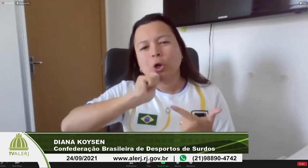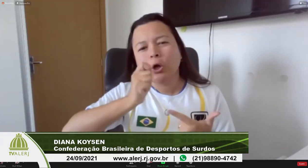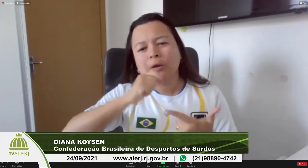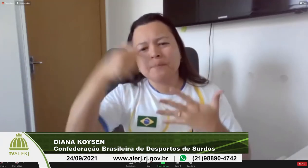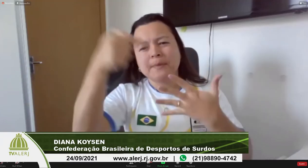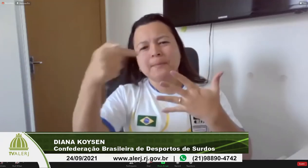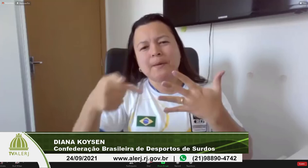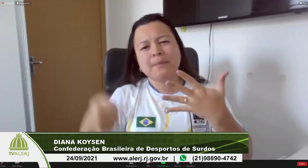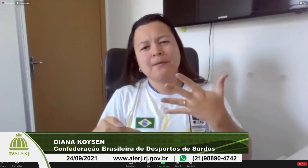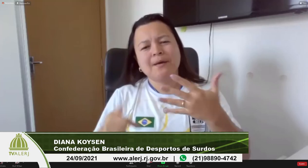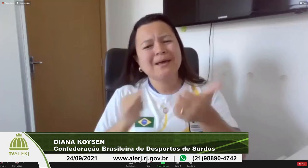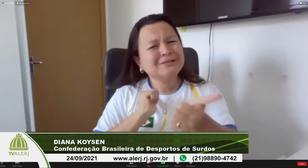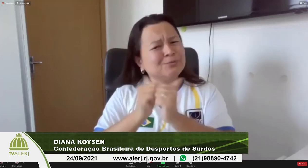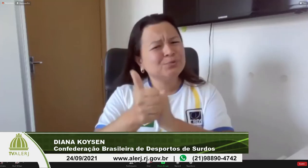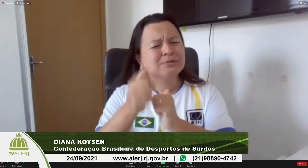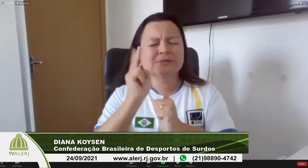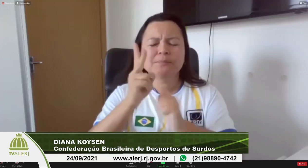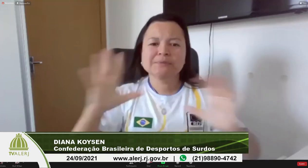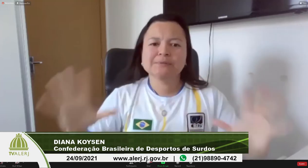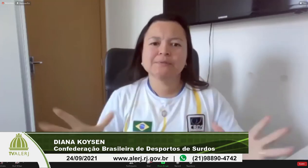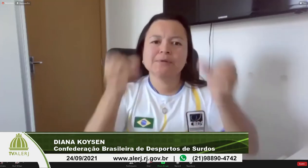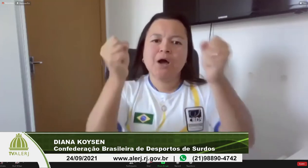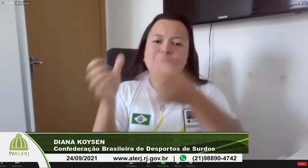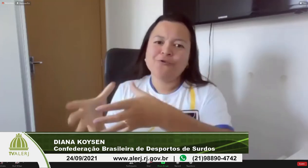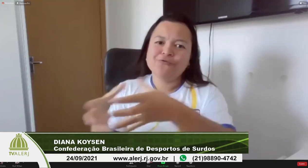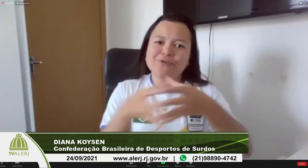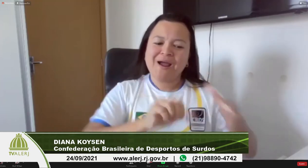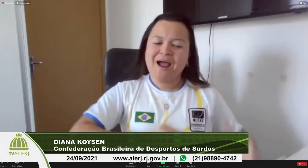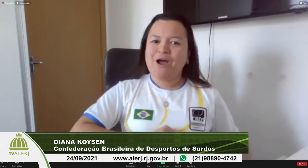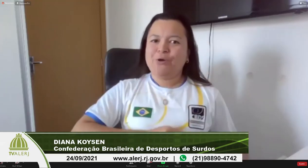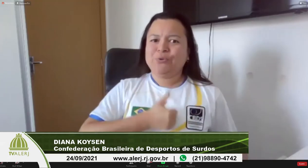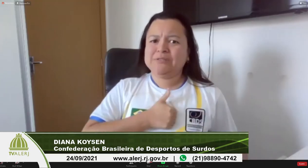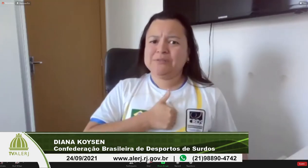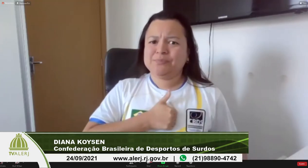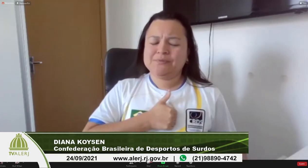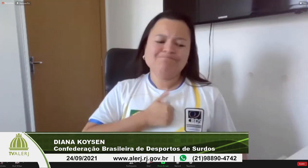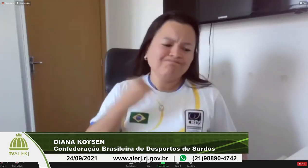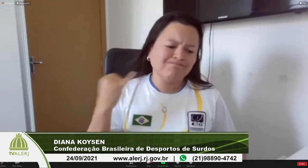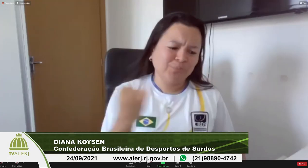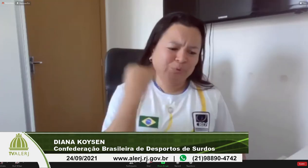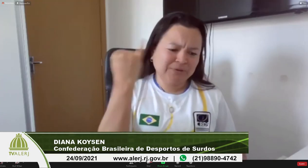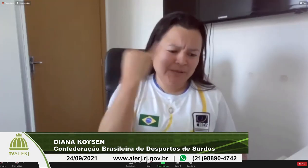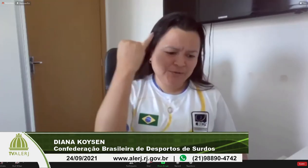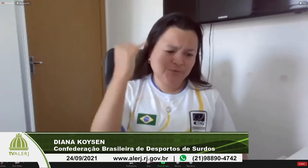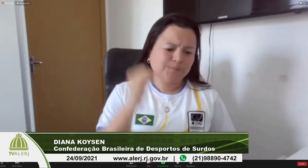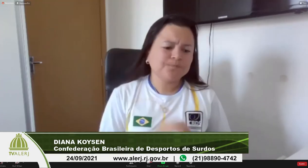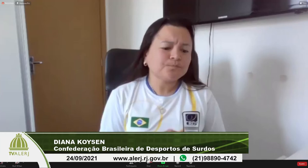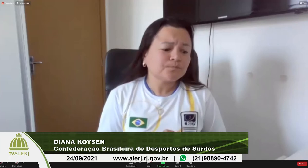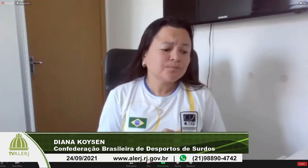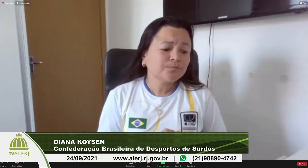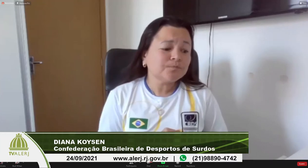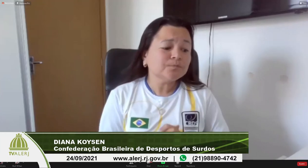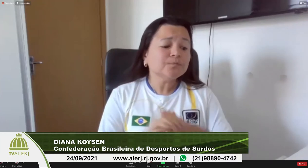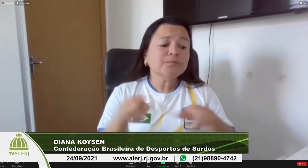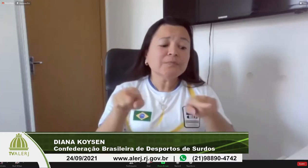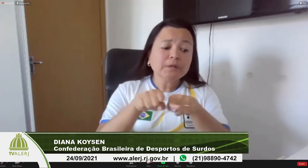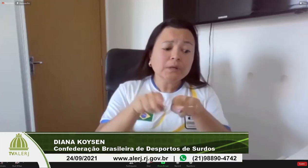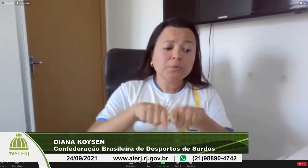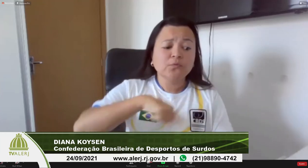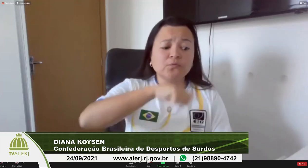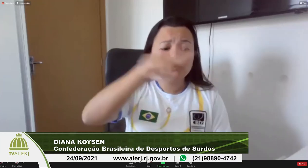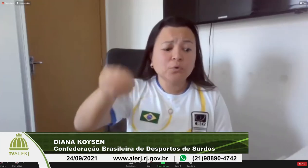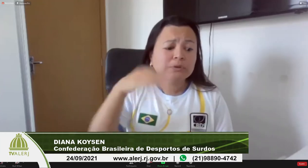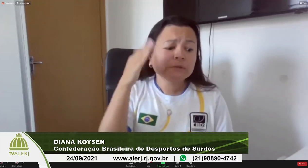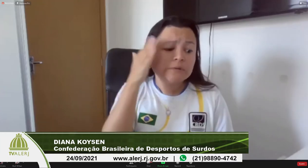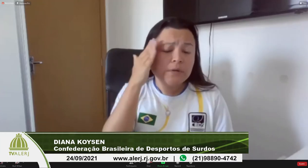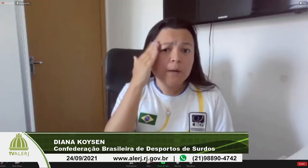simplesmente porque o professor não sabia Libras então é uma situação inaceitável a gente sabe que o esporte